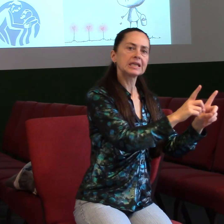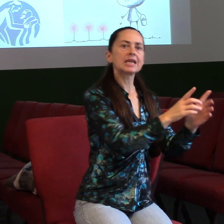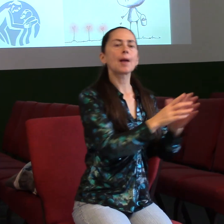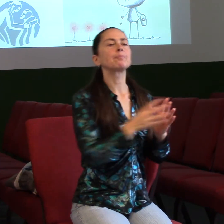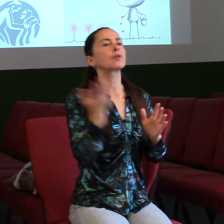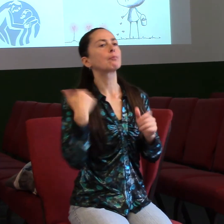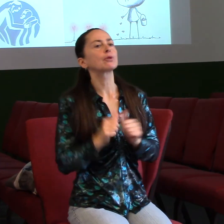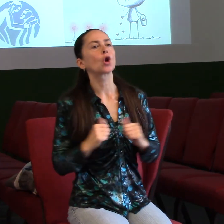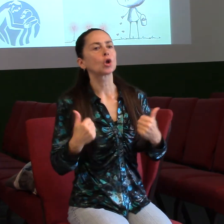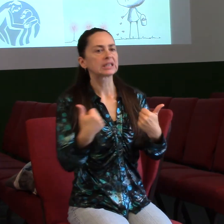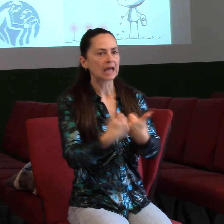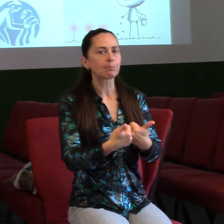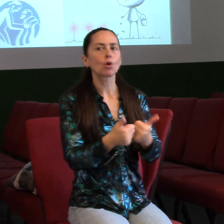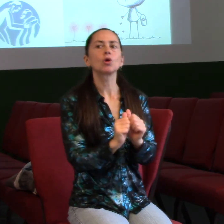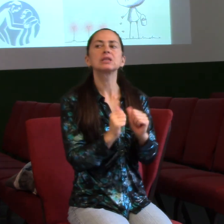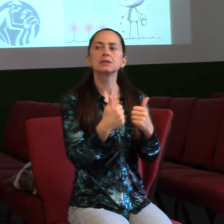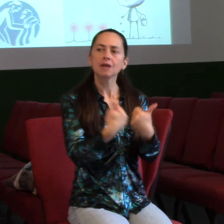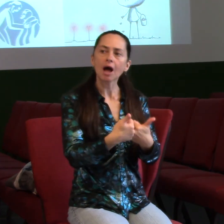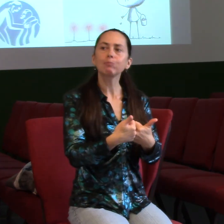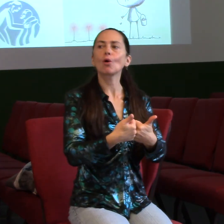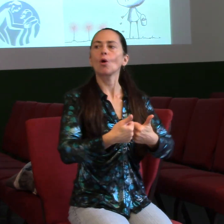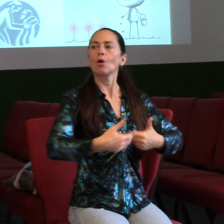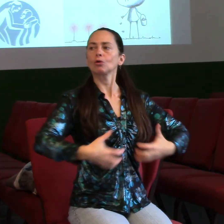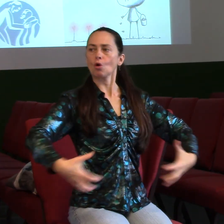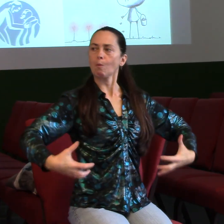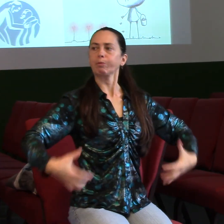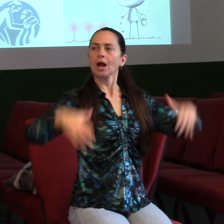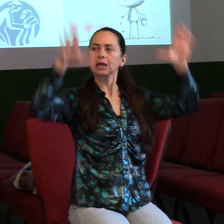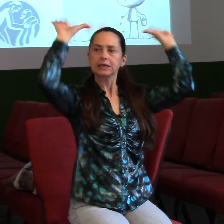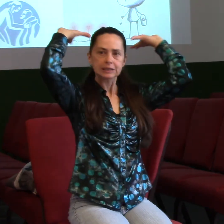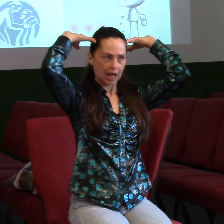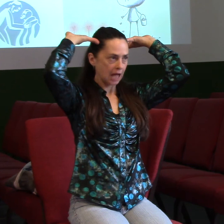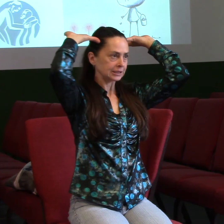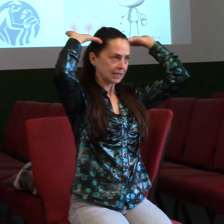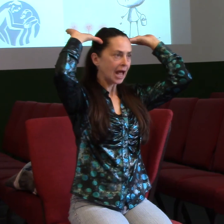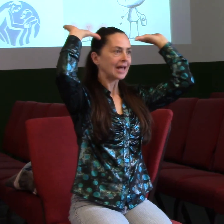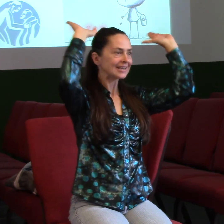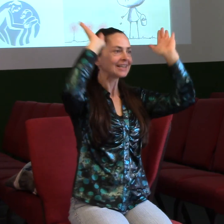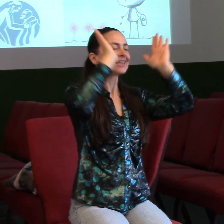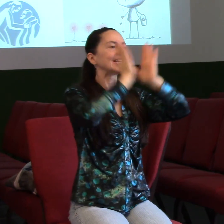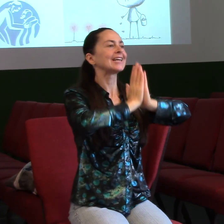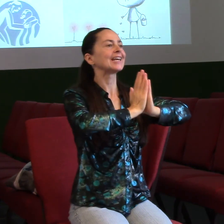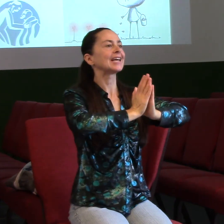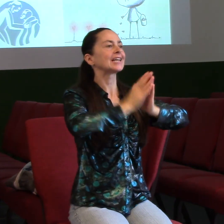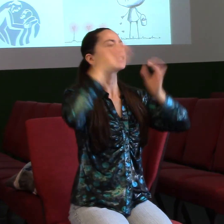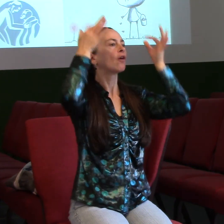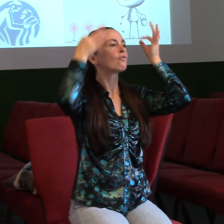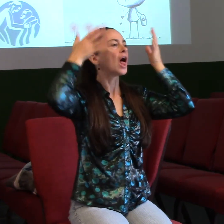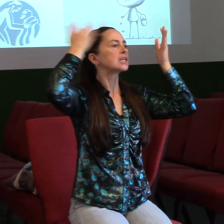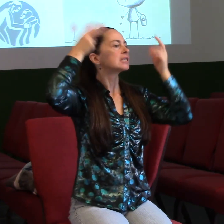toho Ostarixa a Obelixe, že moje vlasy, to vám připomíná toho Obelixe. Jak mě nabarvili a tvrdili mi, že to půjde smít.